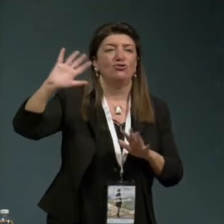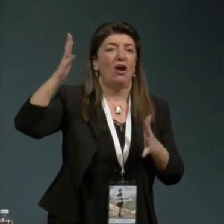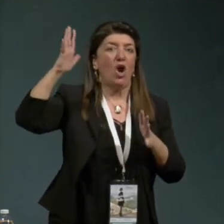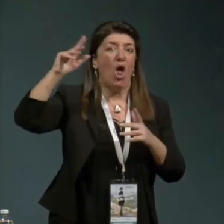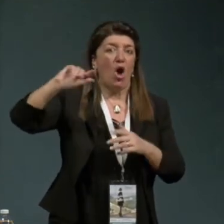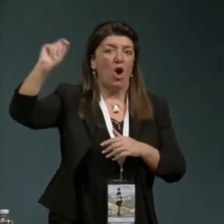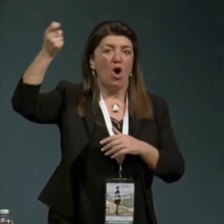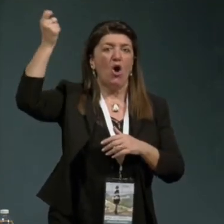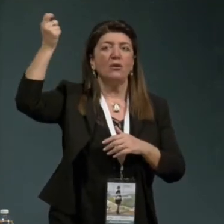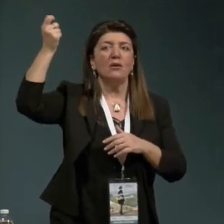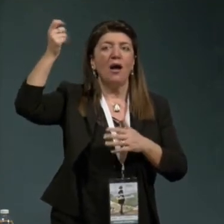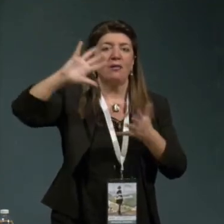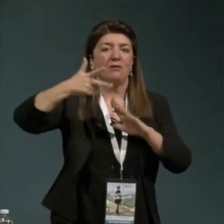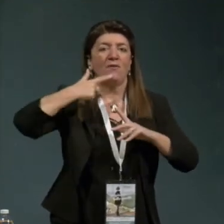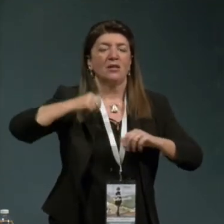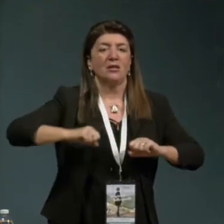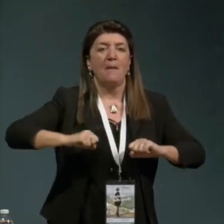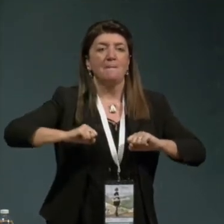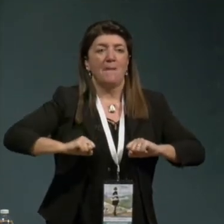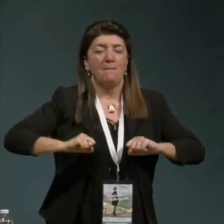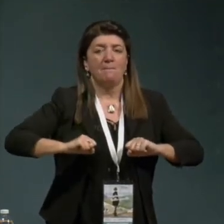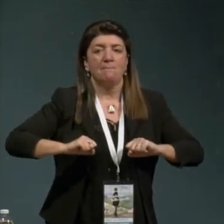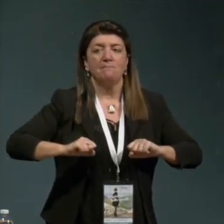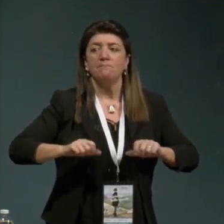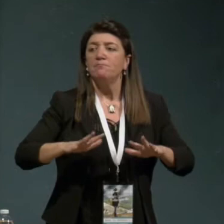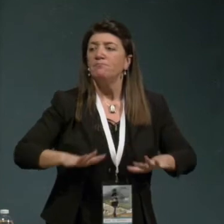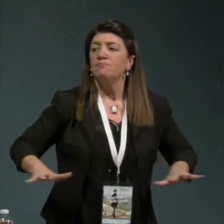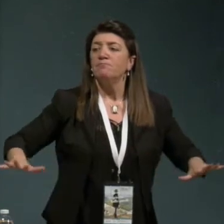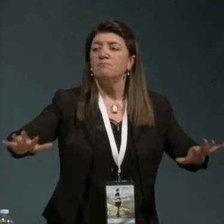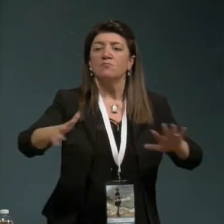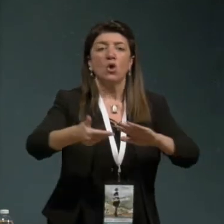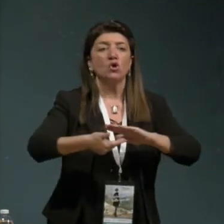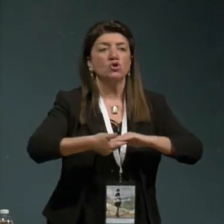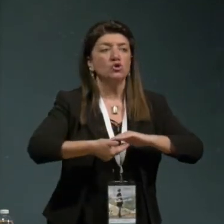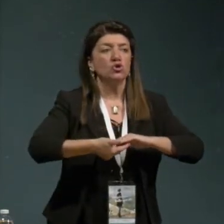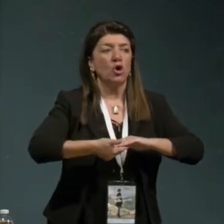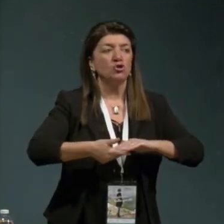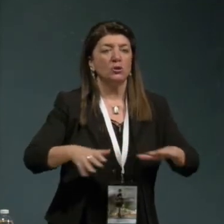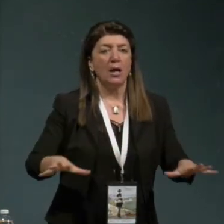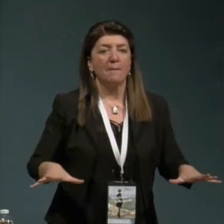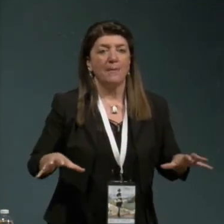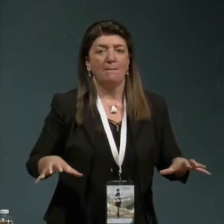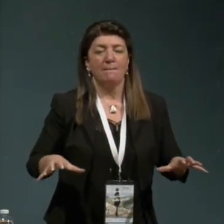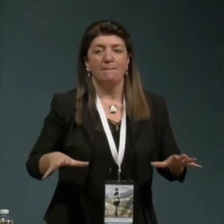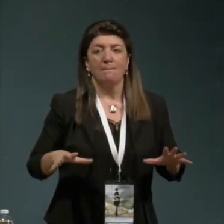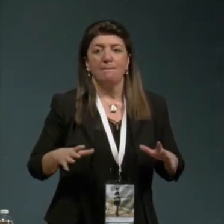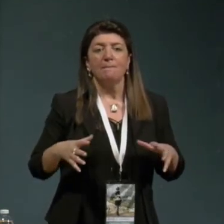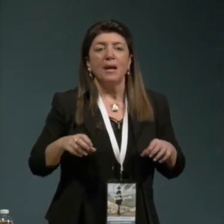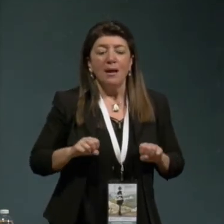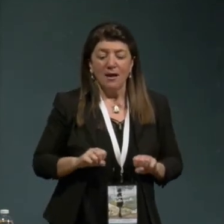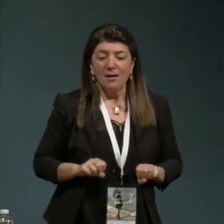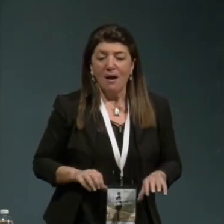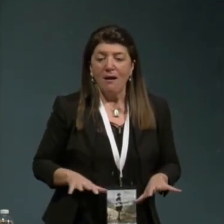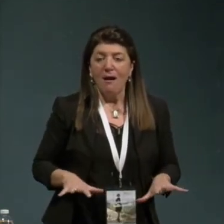una stabilità che la società era tenere radici